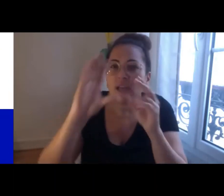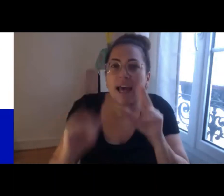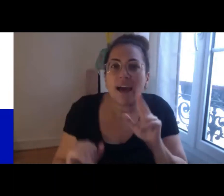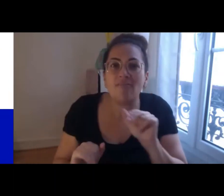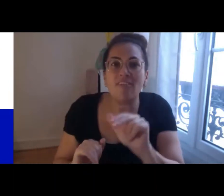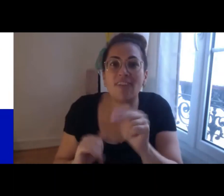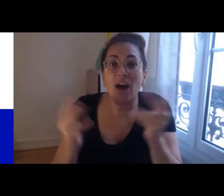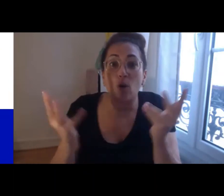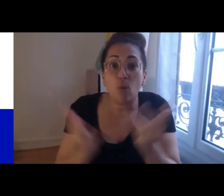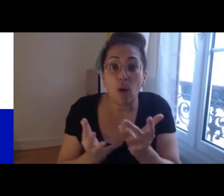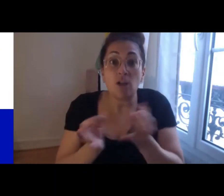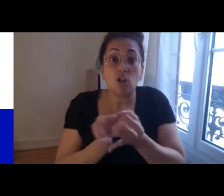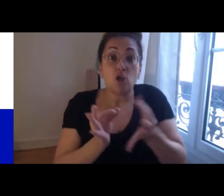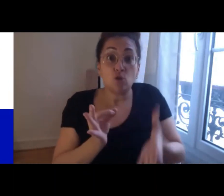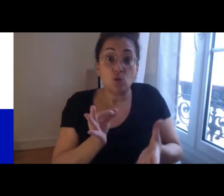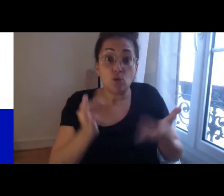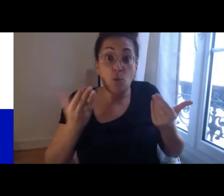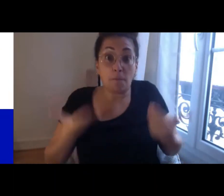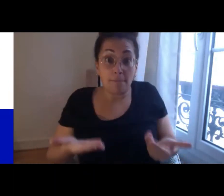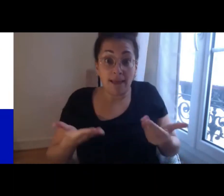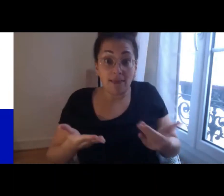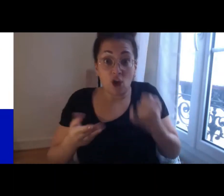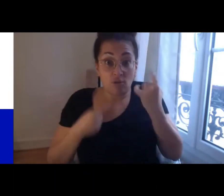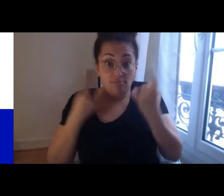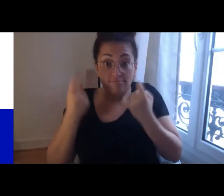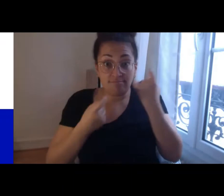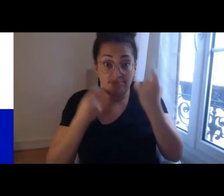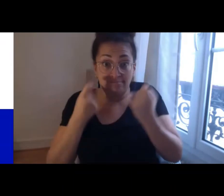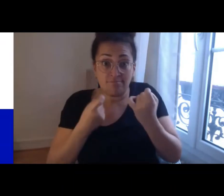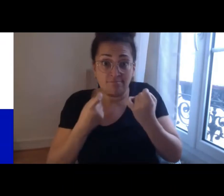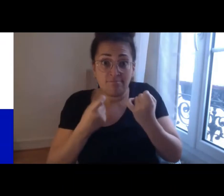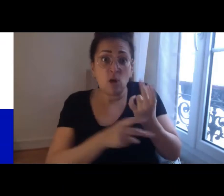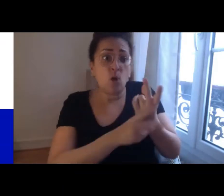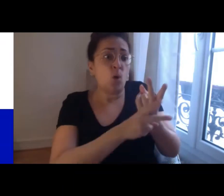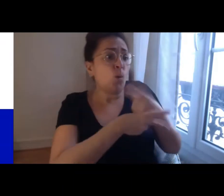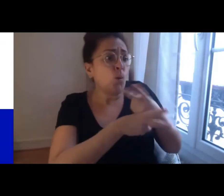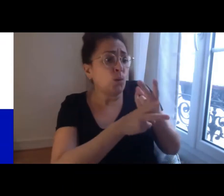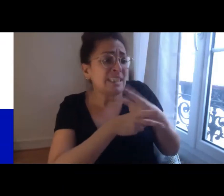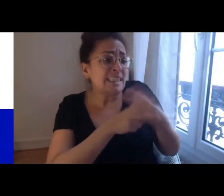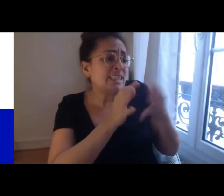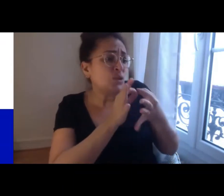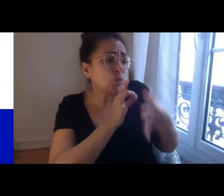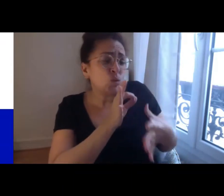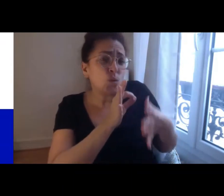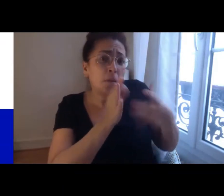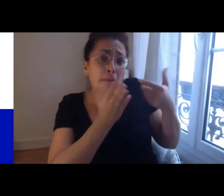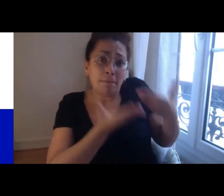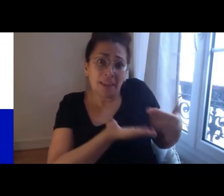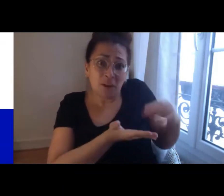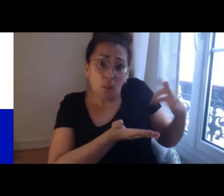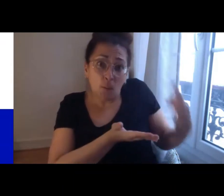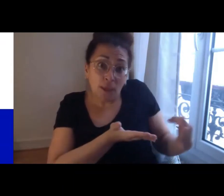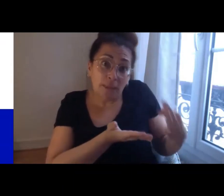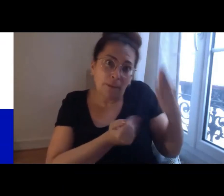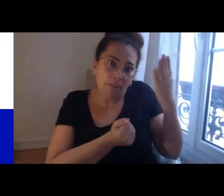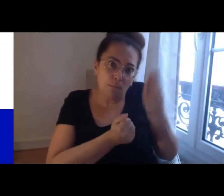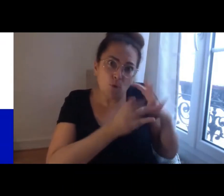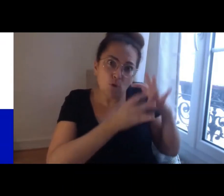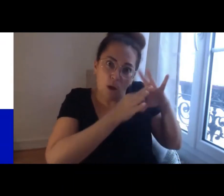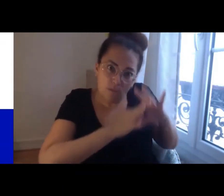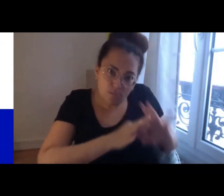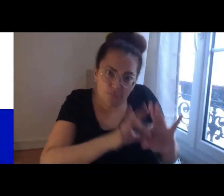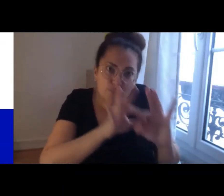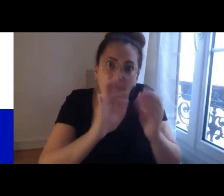pour l'avenir et de ne pas se contenter de l'existant et ça c'est vraiment la richesse de ces travaux sachant que